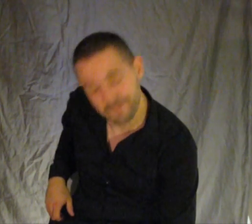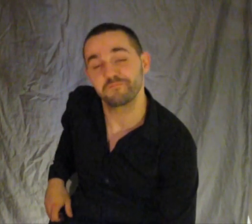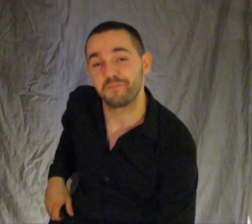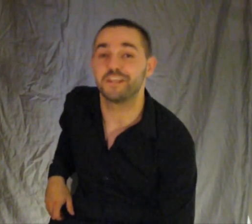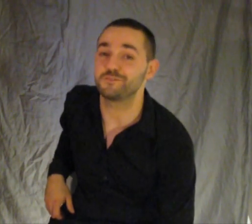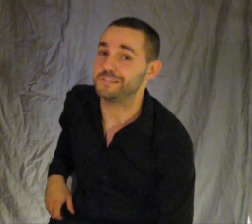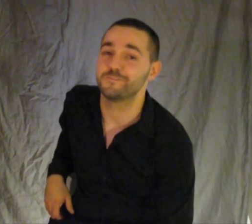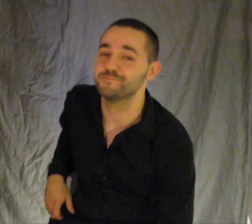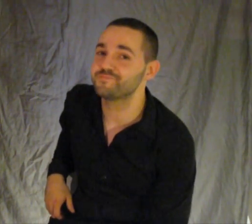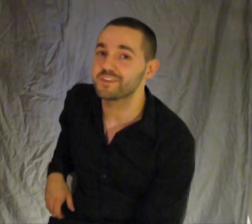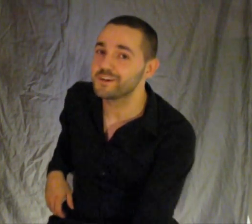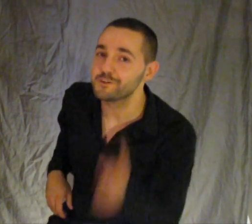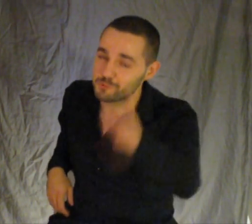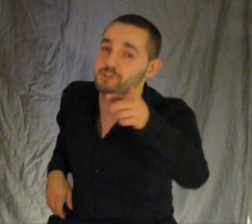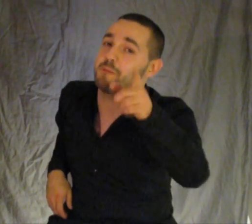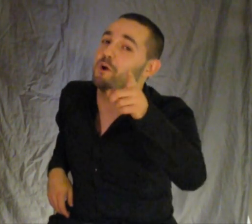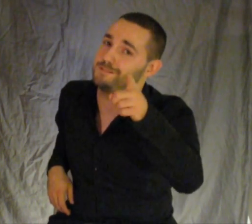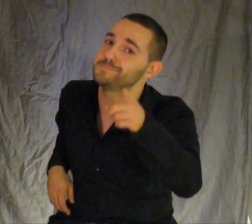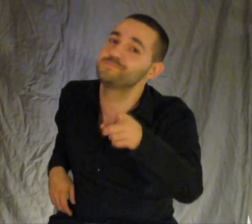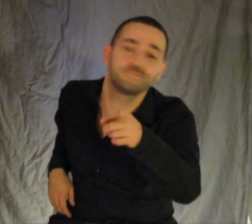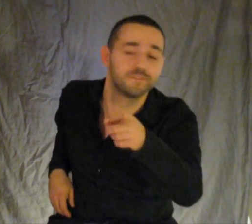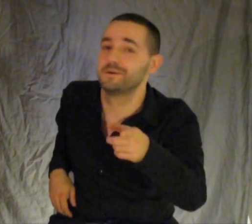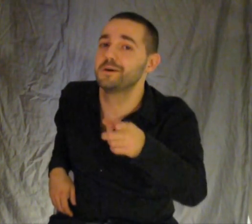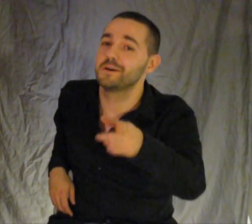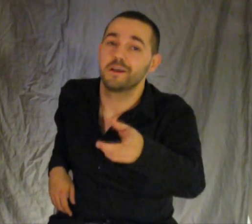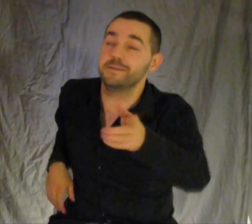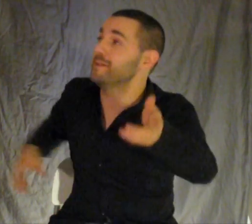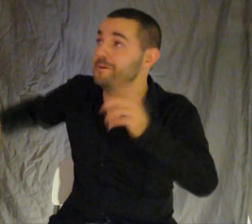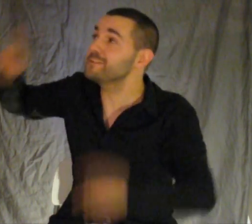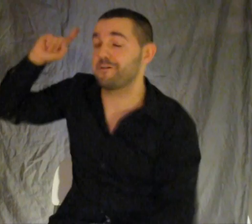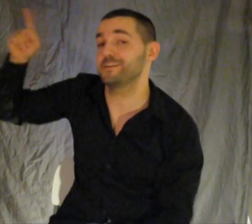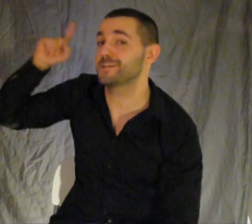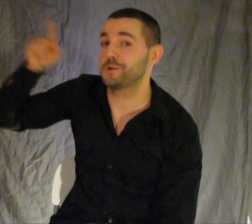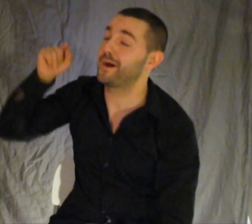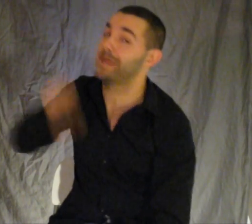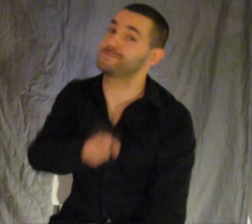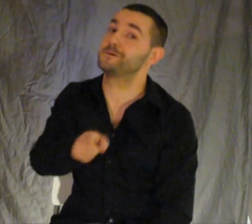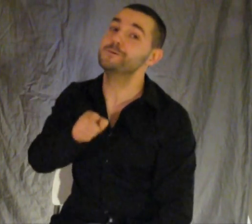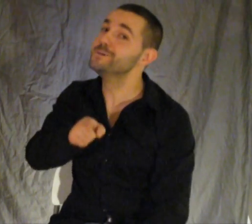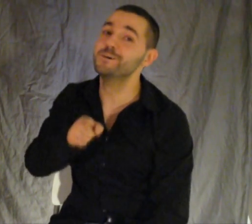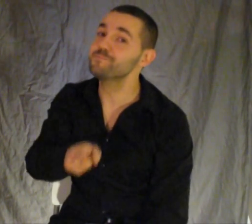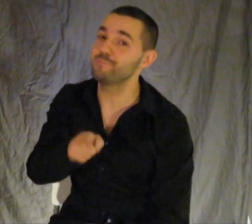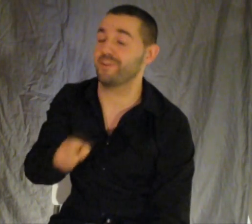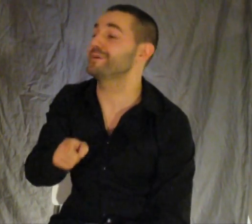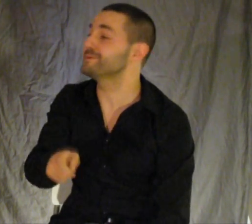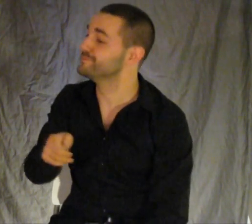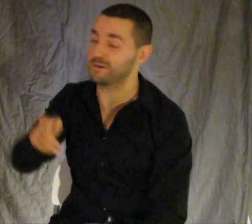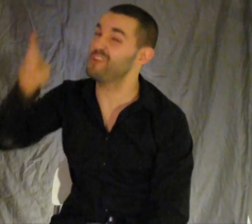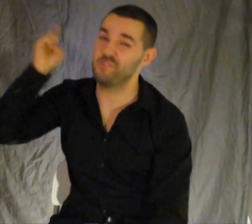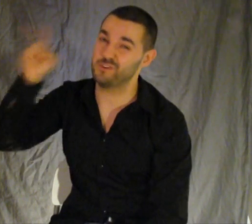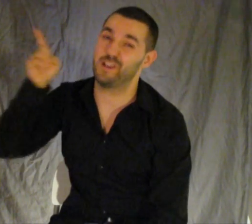Bien hecho, tío. Tú sí que molas. Y el dios de la fiesta te lo pagará, tío. ¿Por qué? Porque hay un dios de